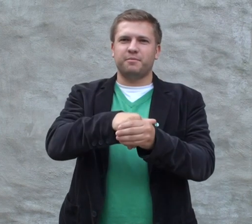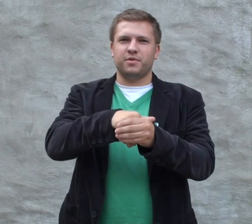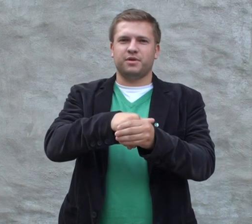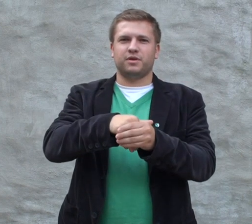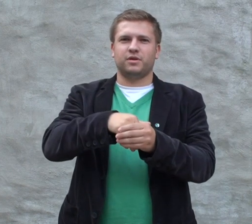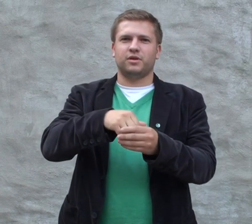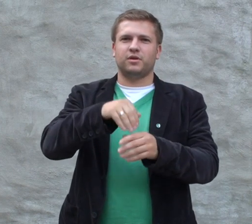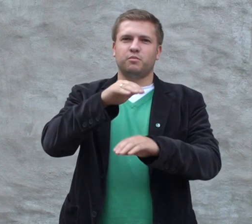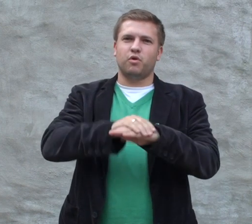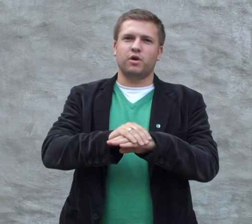Stem venstre.